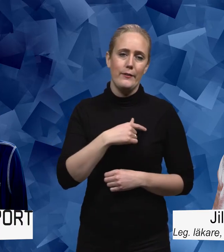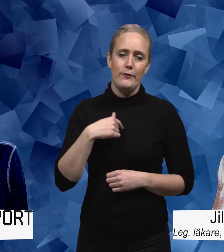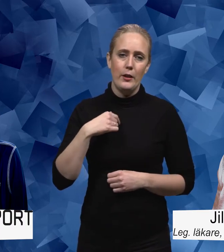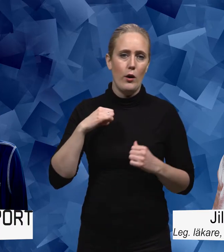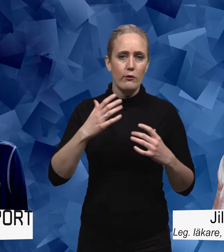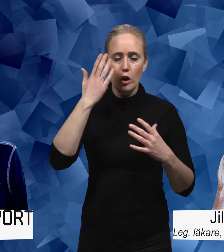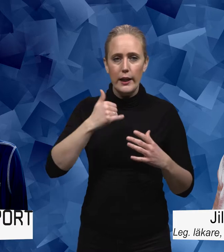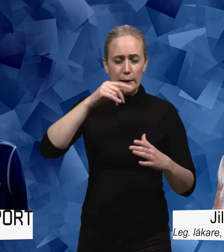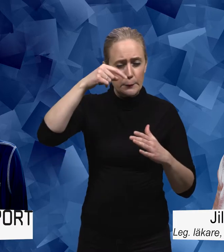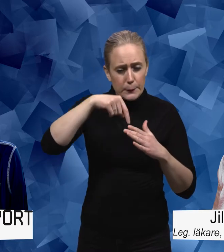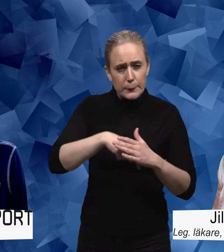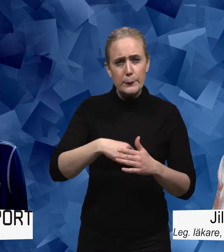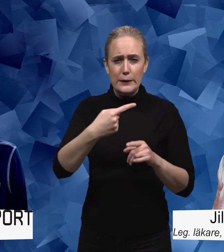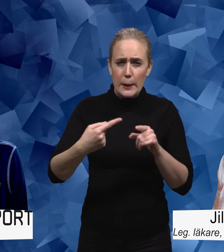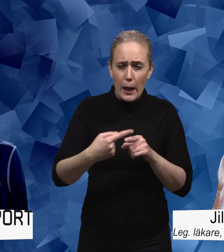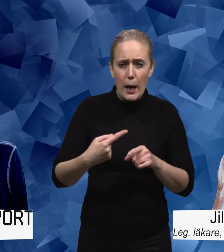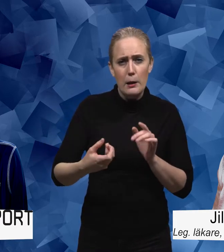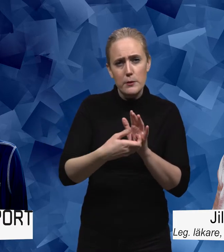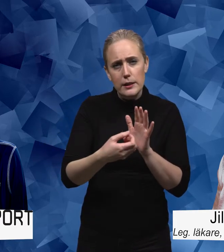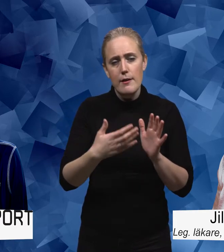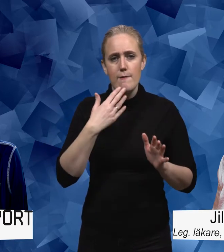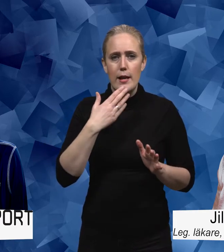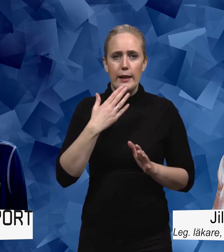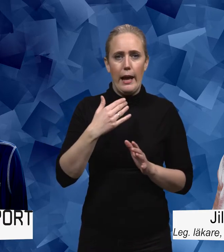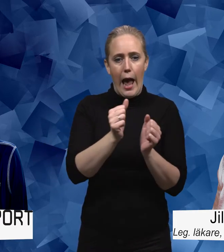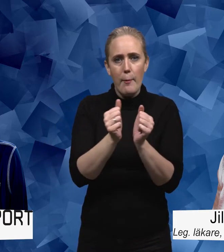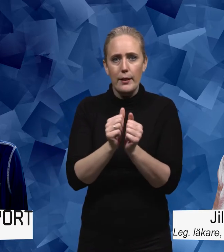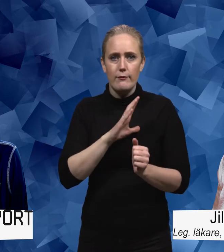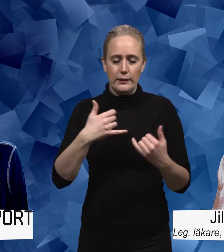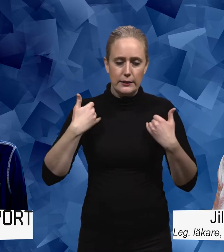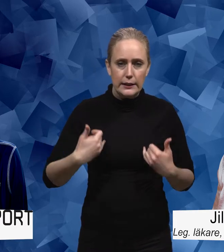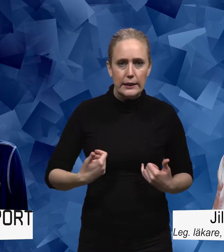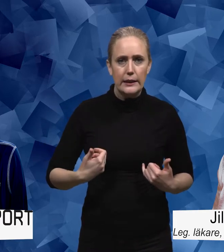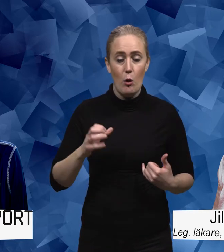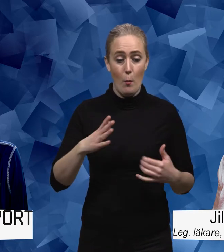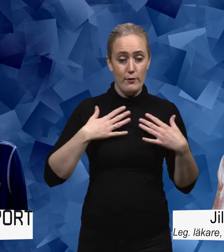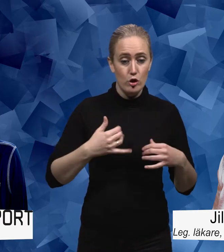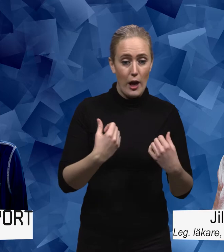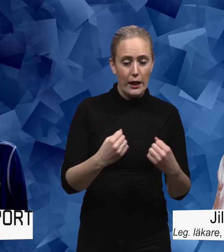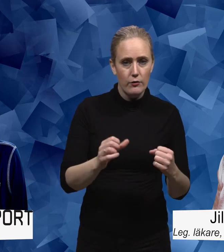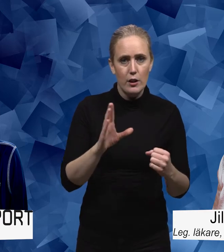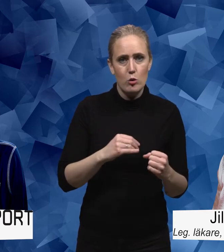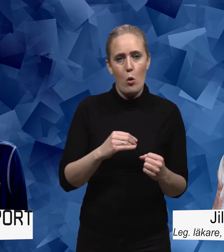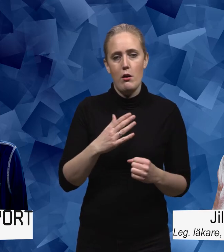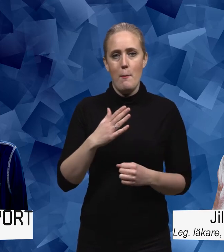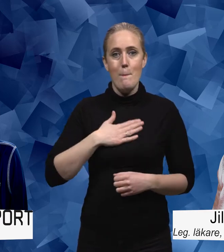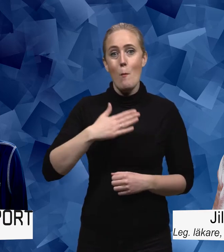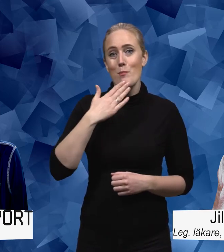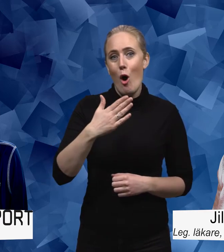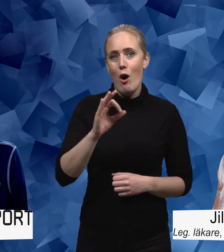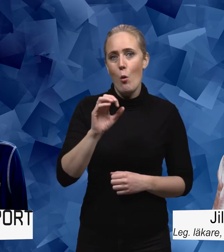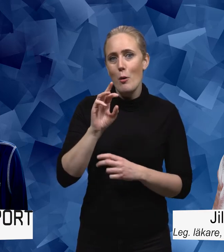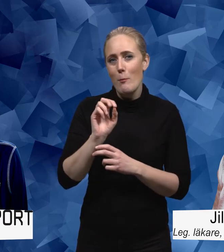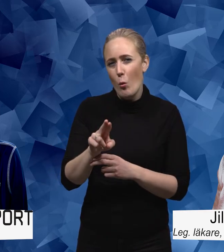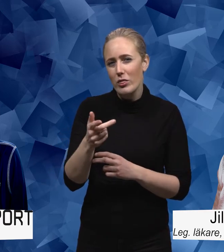olika sätt och beskriva vad det finns för ämnen i kroppen som reagerar på fysisk aktivitet. Må bra hormoner till